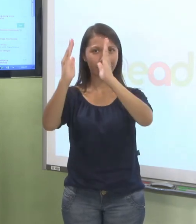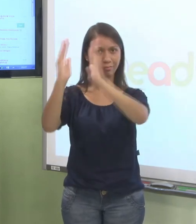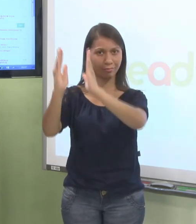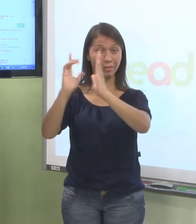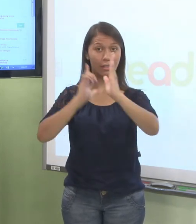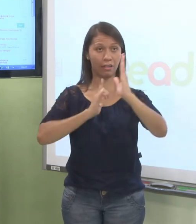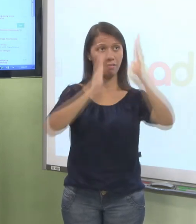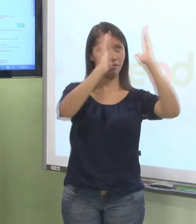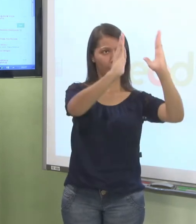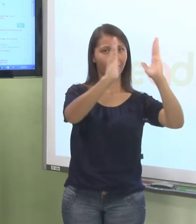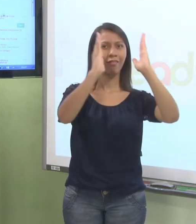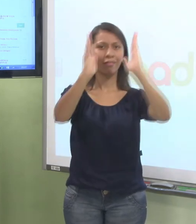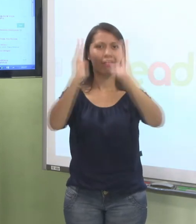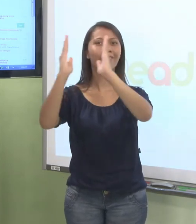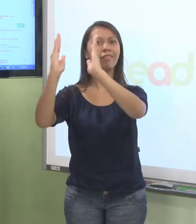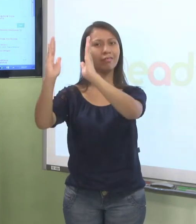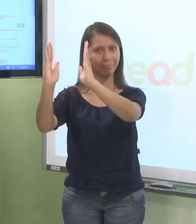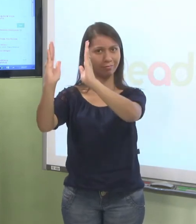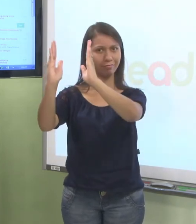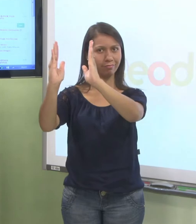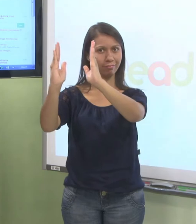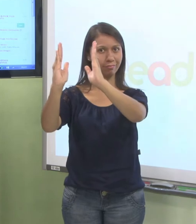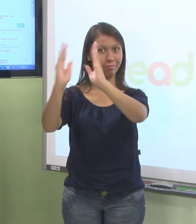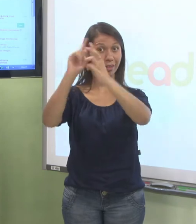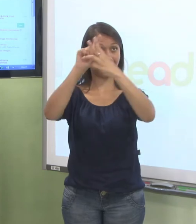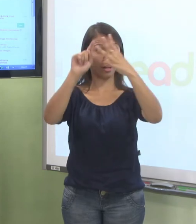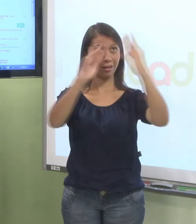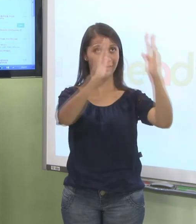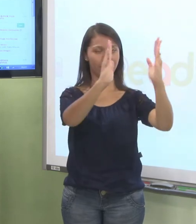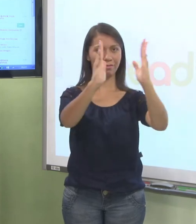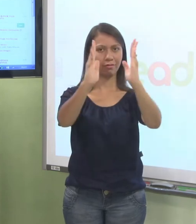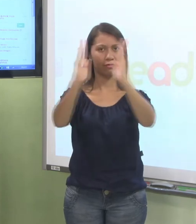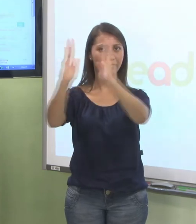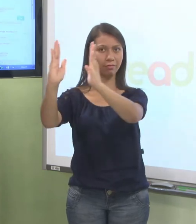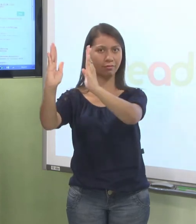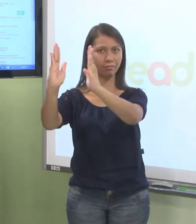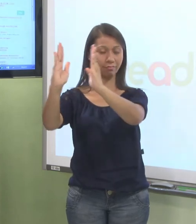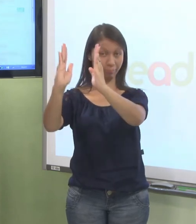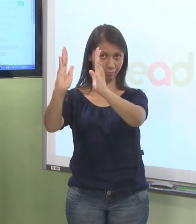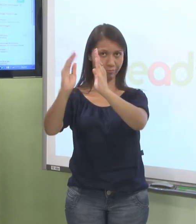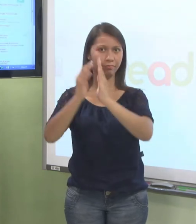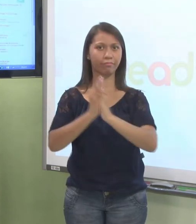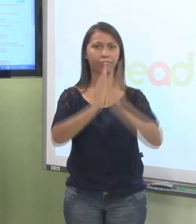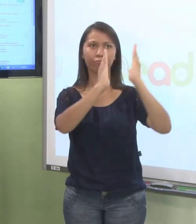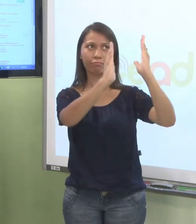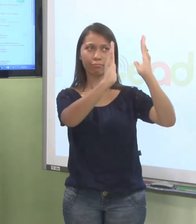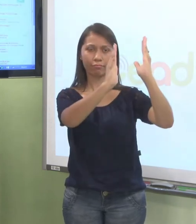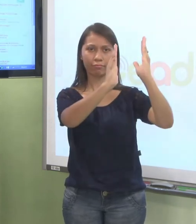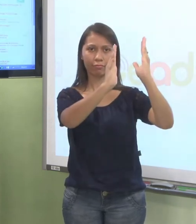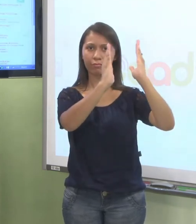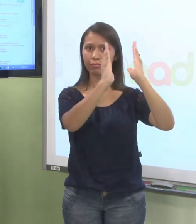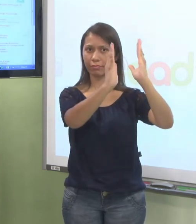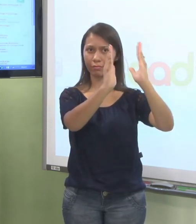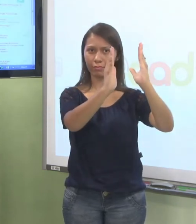box central e um box direito. No box esquerdo, aqui tem até a aba chamada navegação,